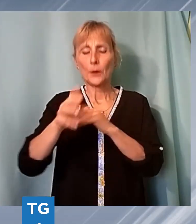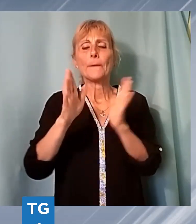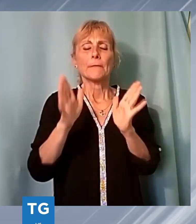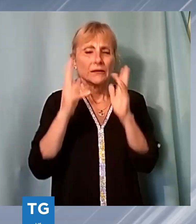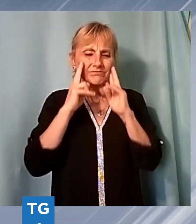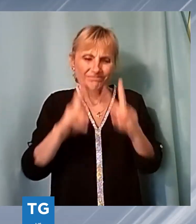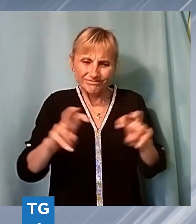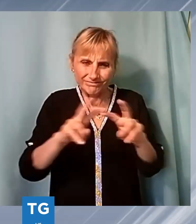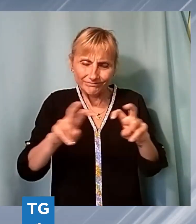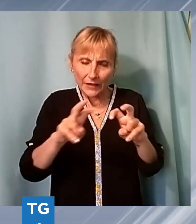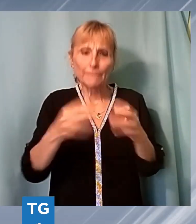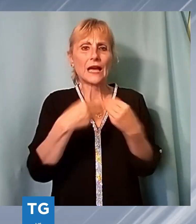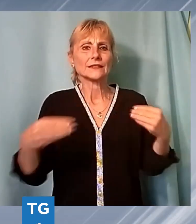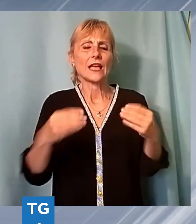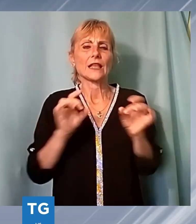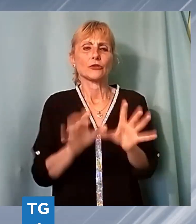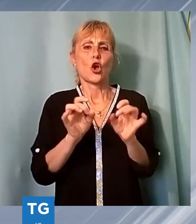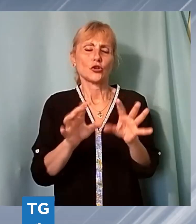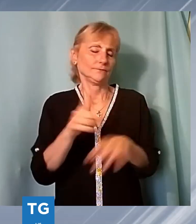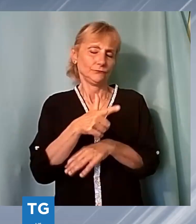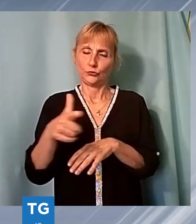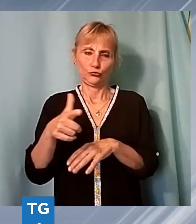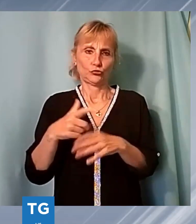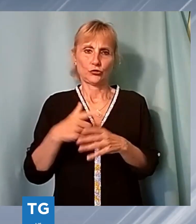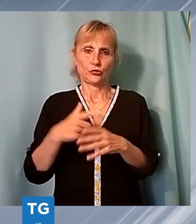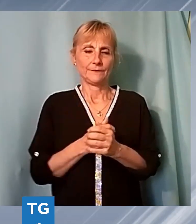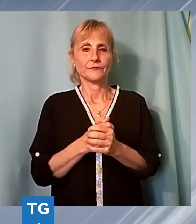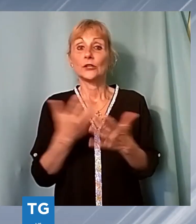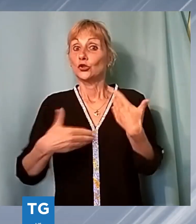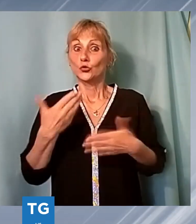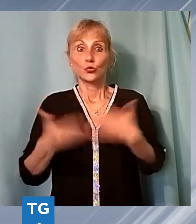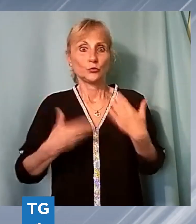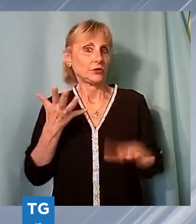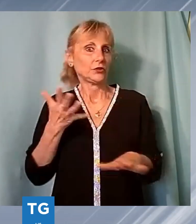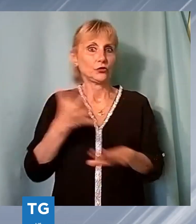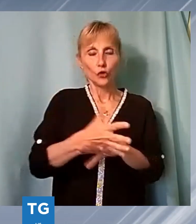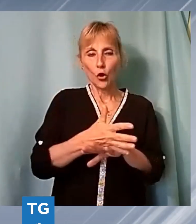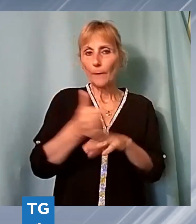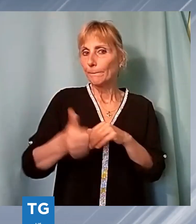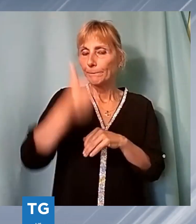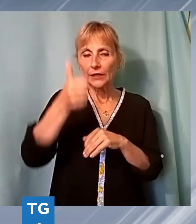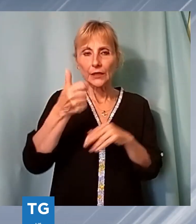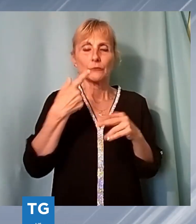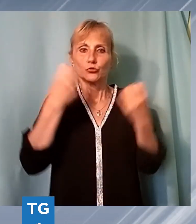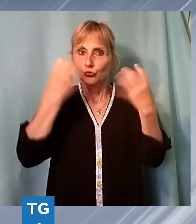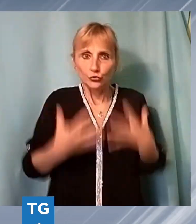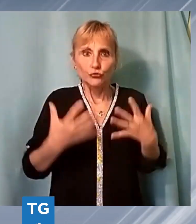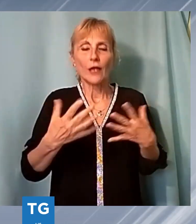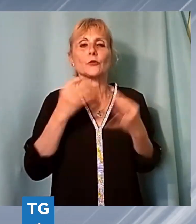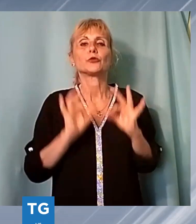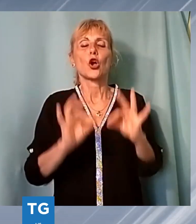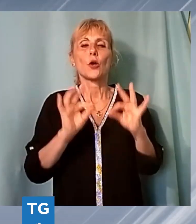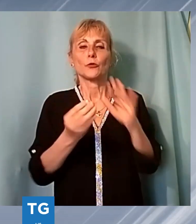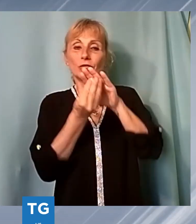materie tossiche. I primi ad intervenire, una volta resosi conto di quanto stava accadendo, sono stati proprio dipendenti della Versiria